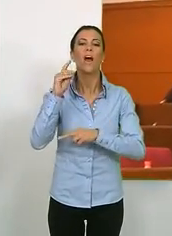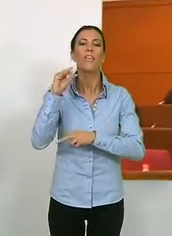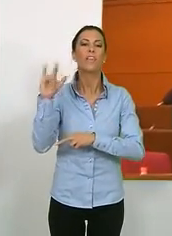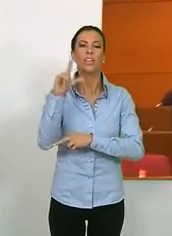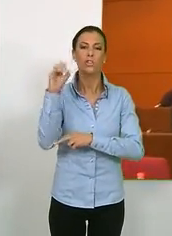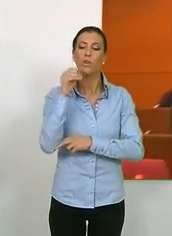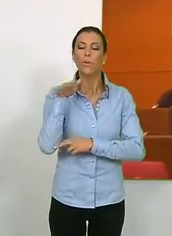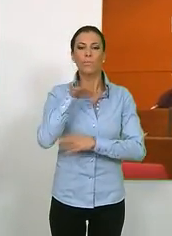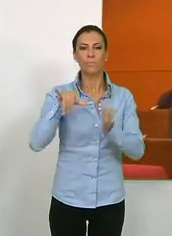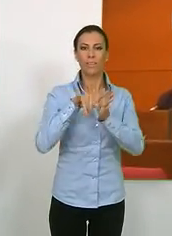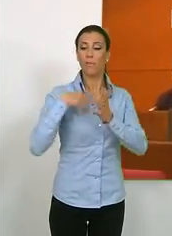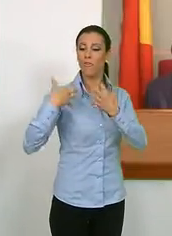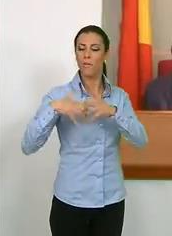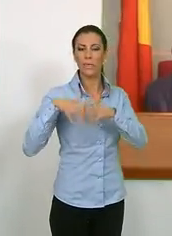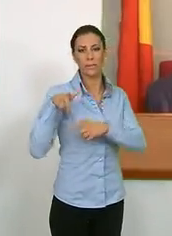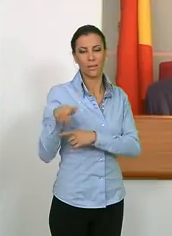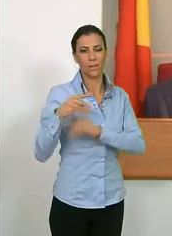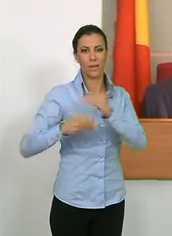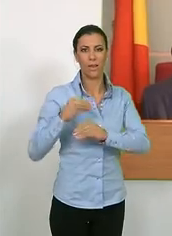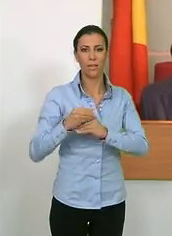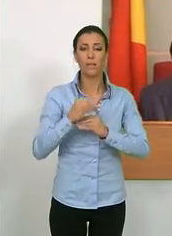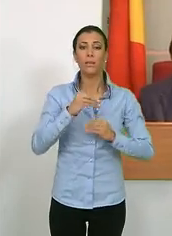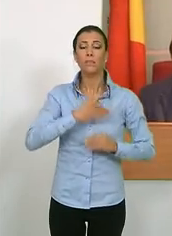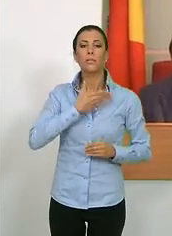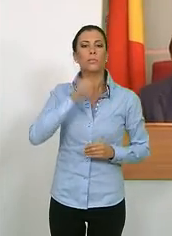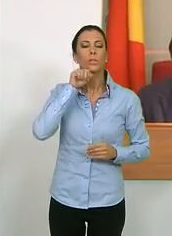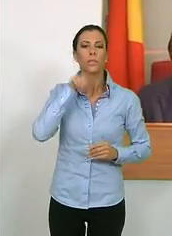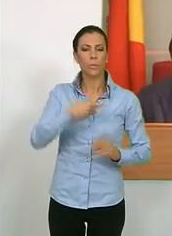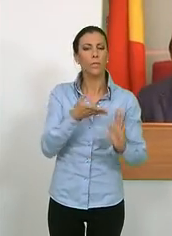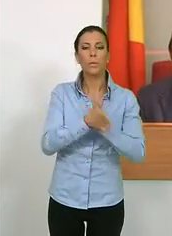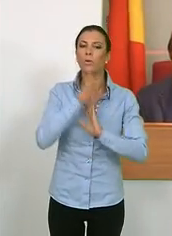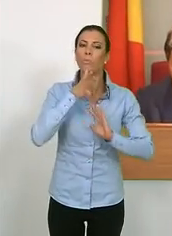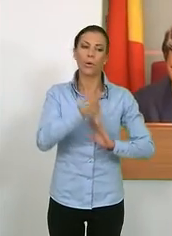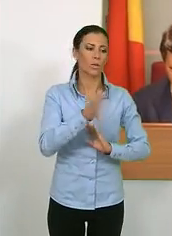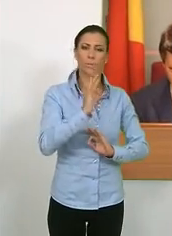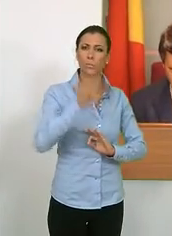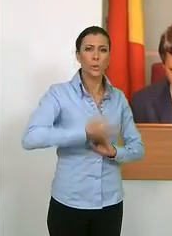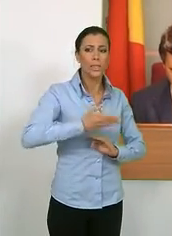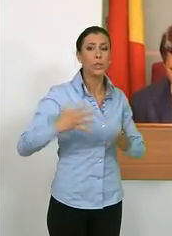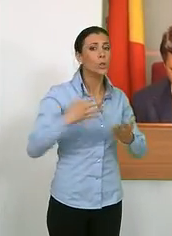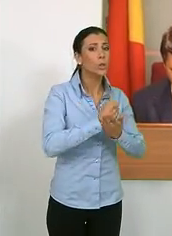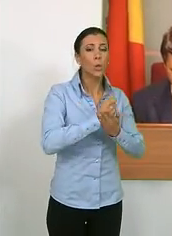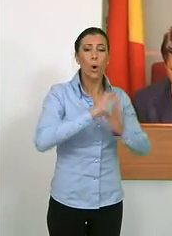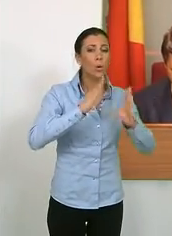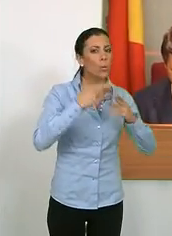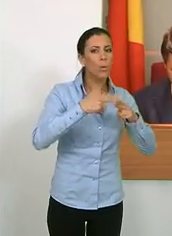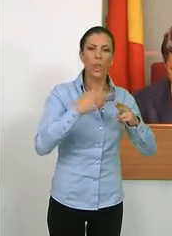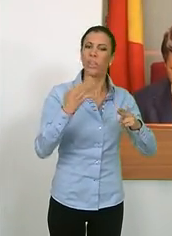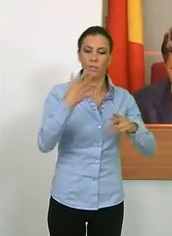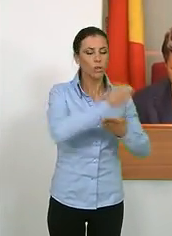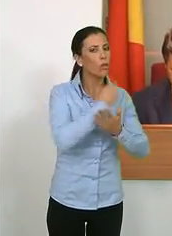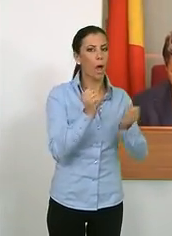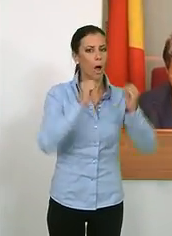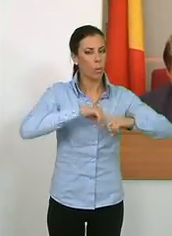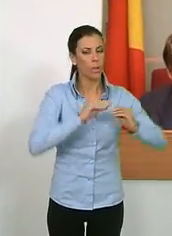zona próxima a la fabriquilla. El primer edil motileño incidió en la importancia de que todos los grupos políticos estén de acuerdo en